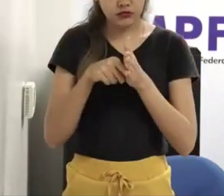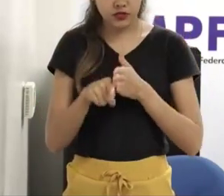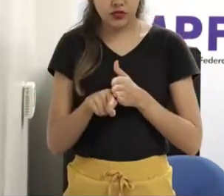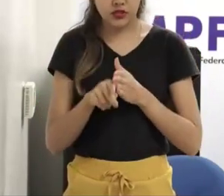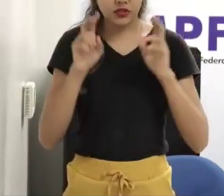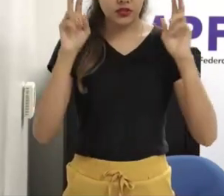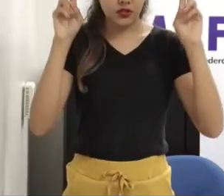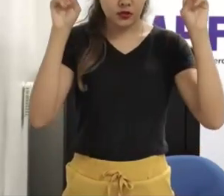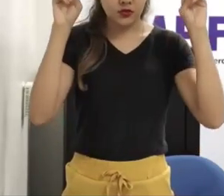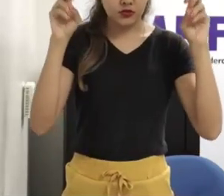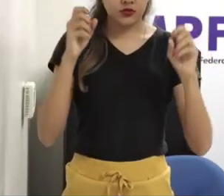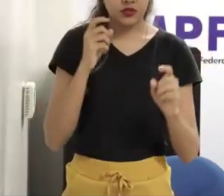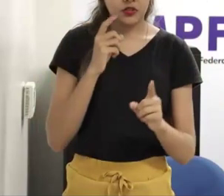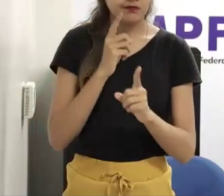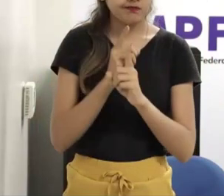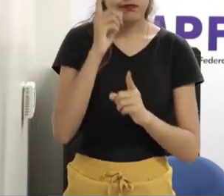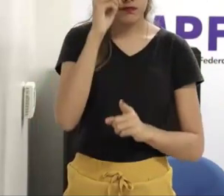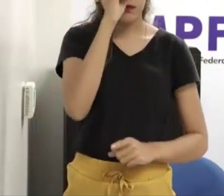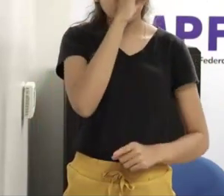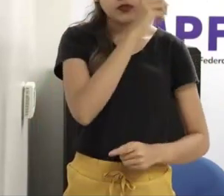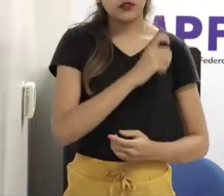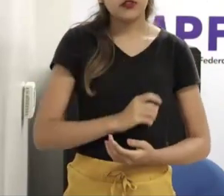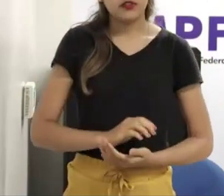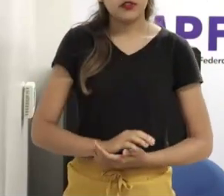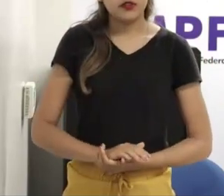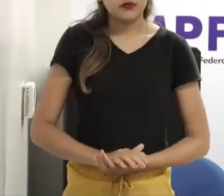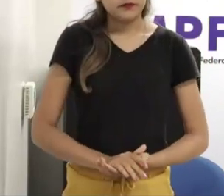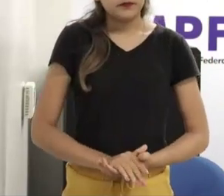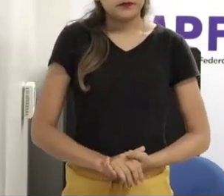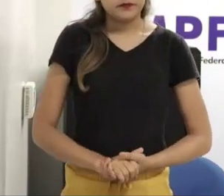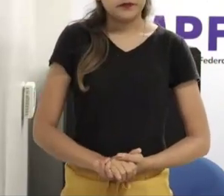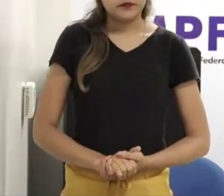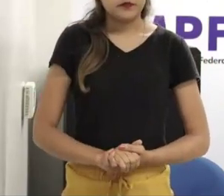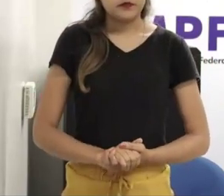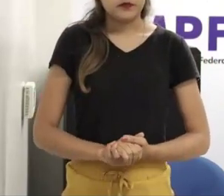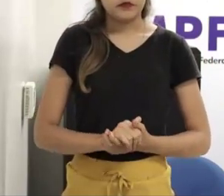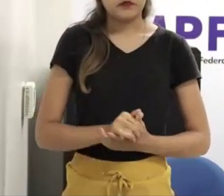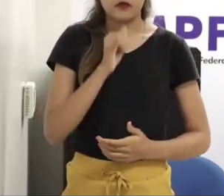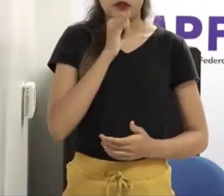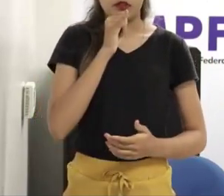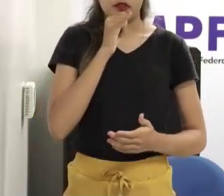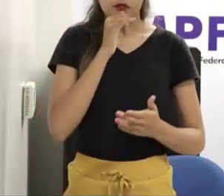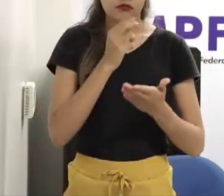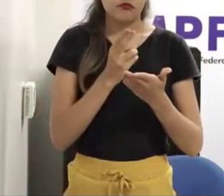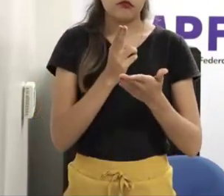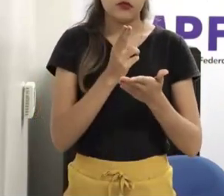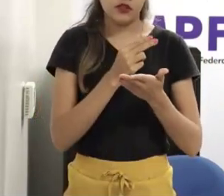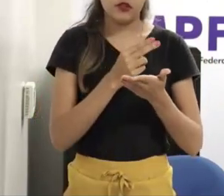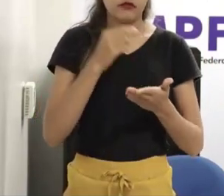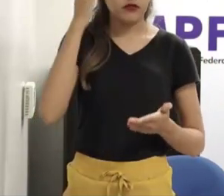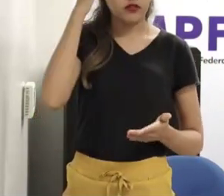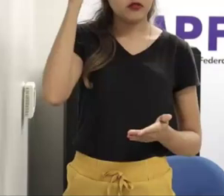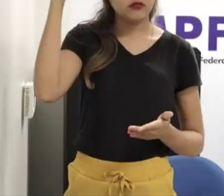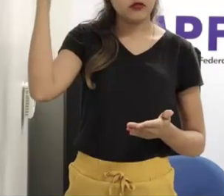Eu ouvi um belo artigo do JAMA, que é uma grande revista na psiquiatria, que era um questionário,